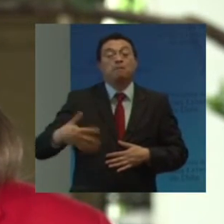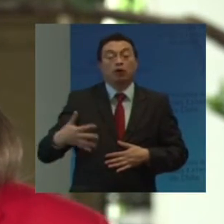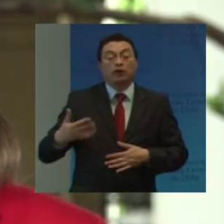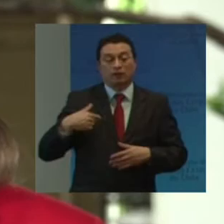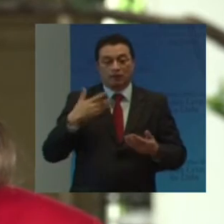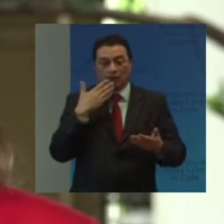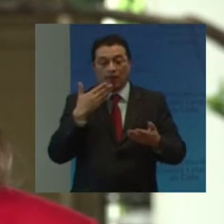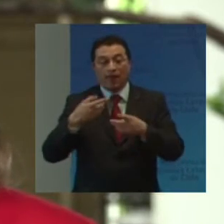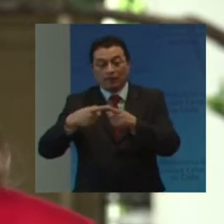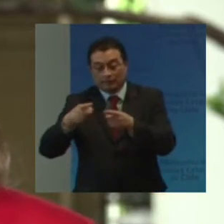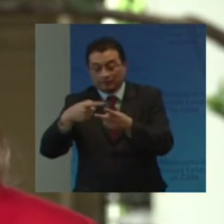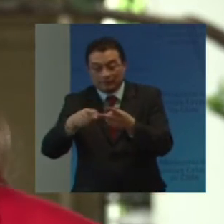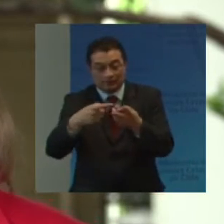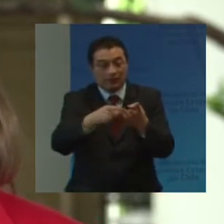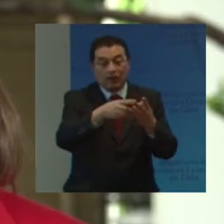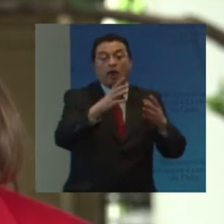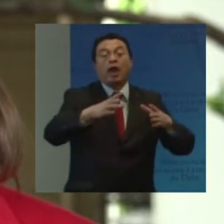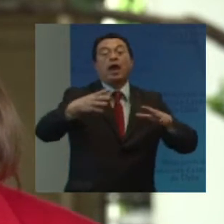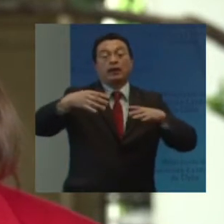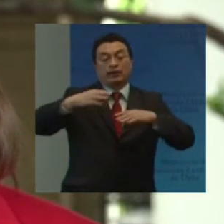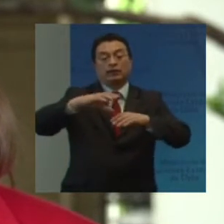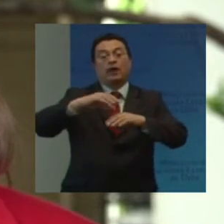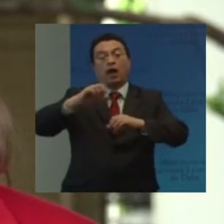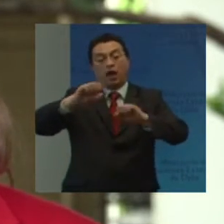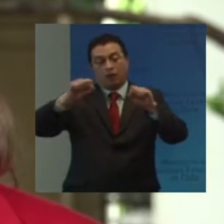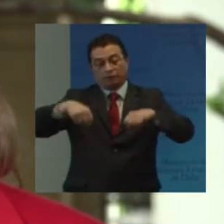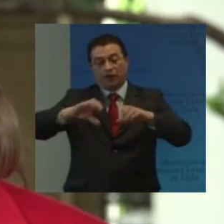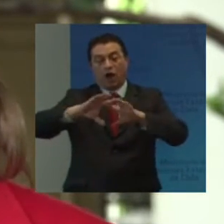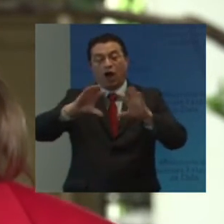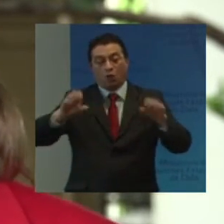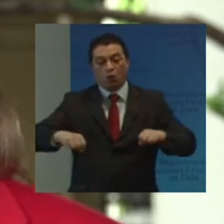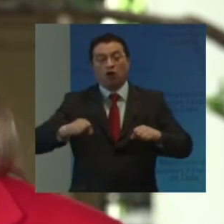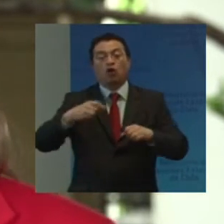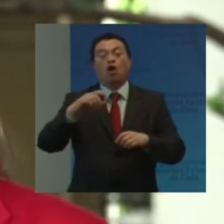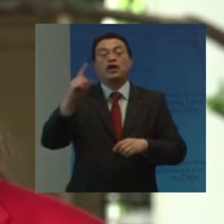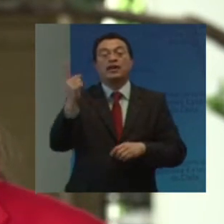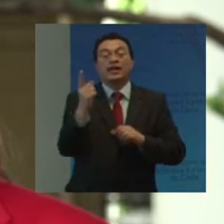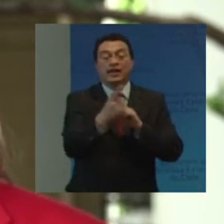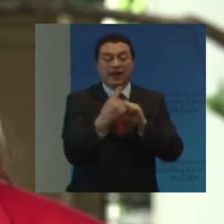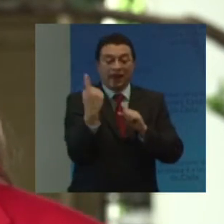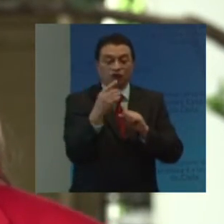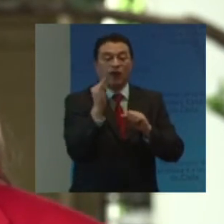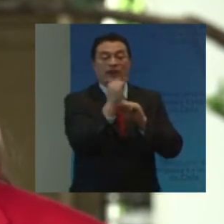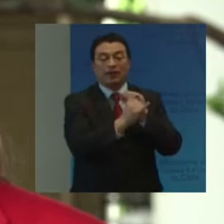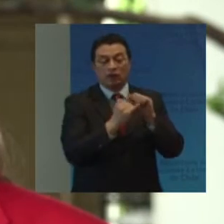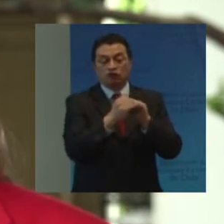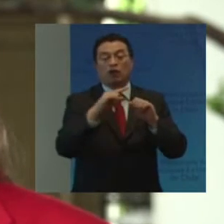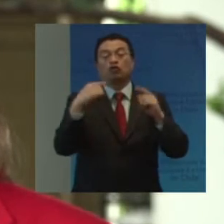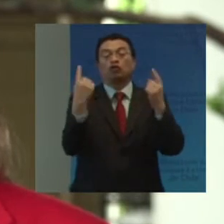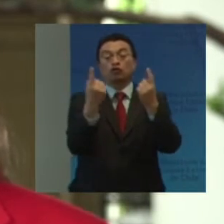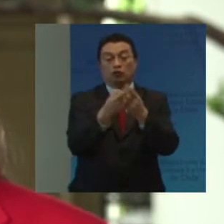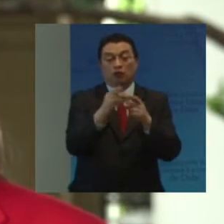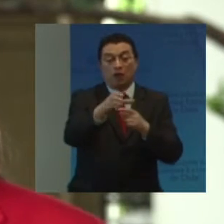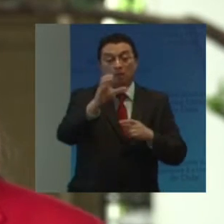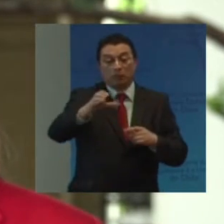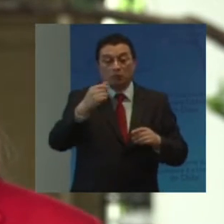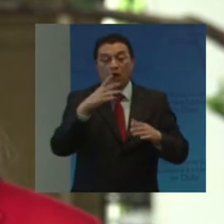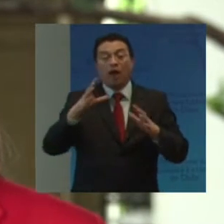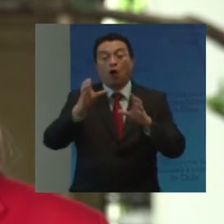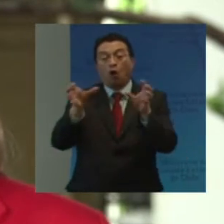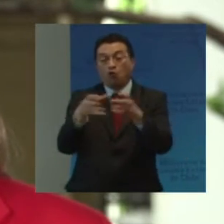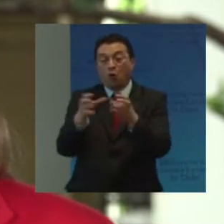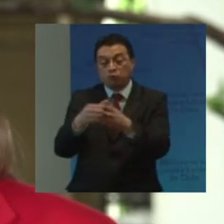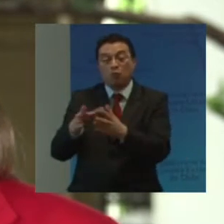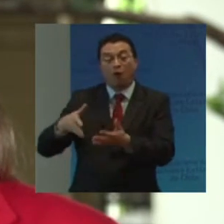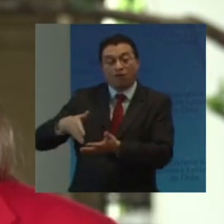interseccionalidad De los tratados Regionales Internacionales En derechos humanos Para atender La inclusión De los grupos En situación De vulnerabilidad